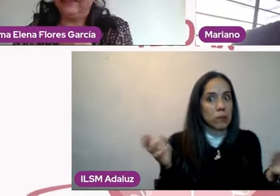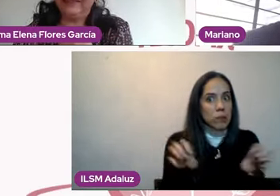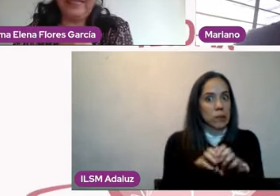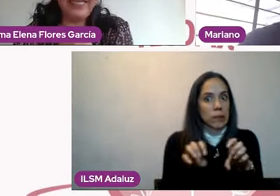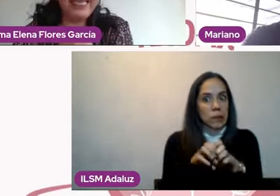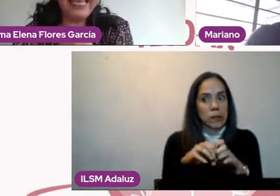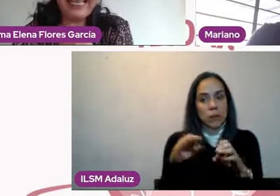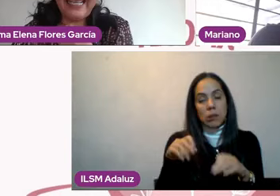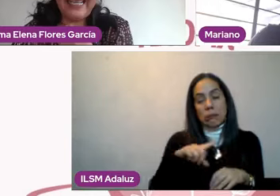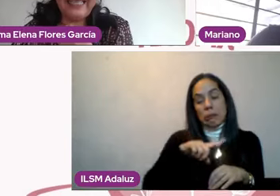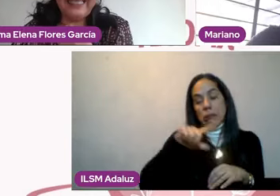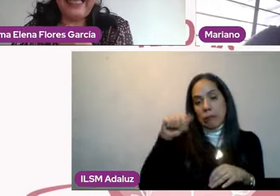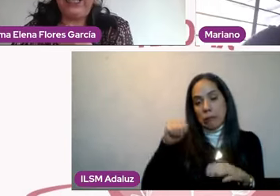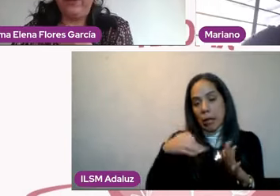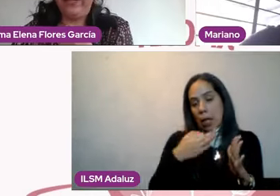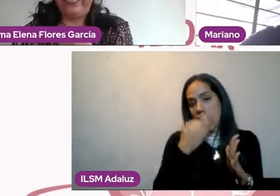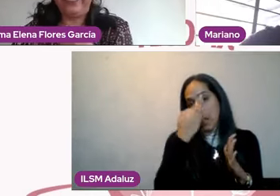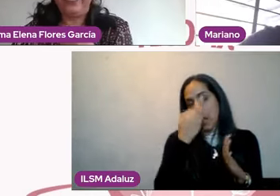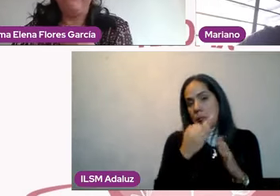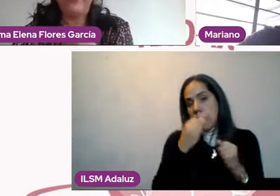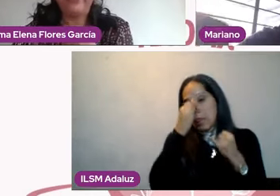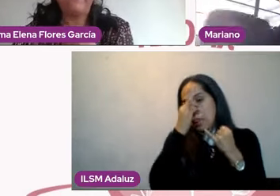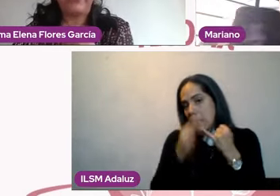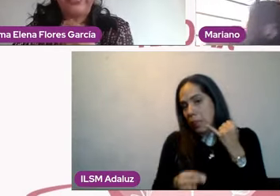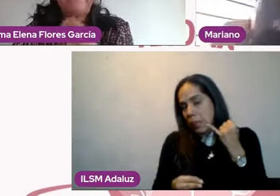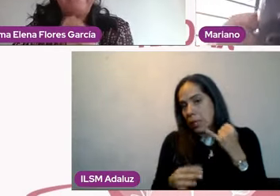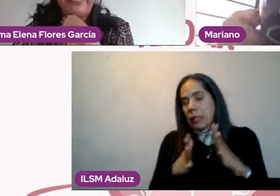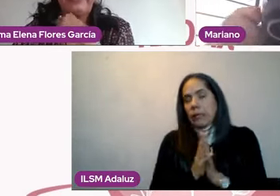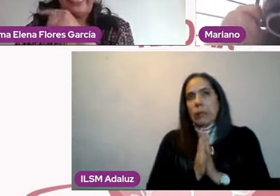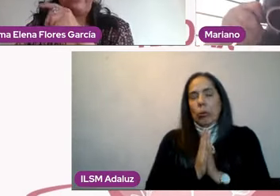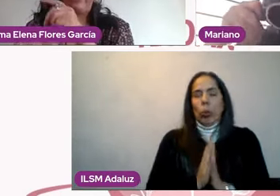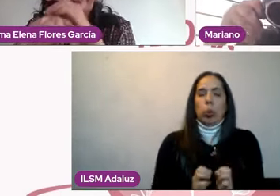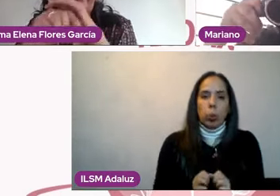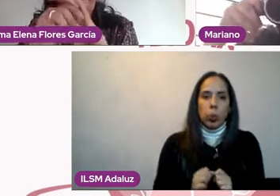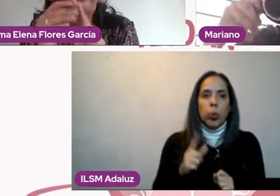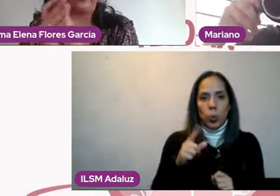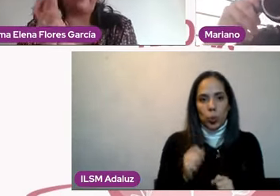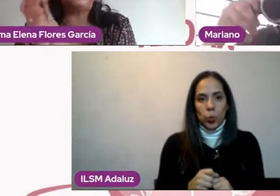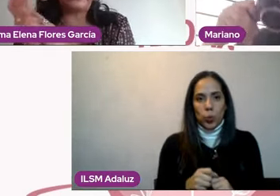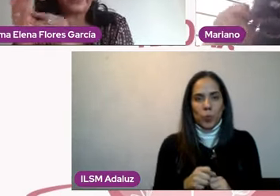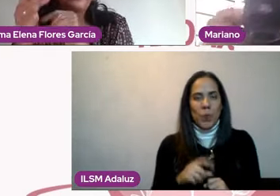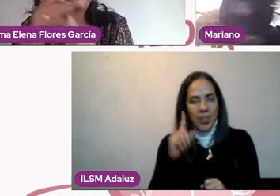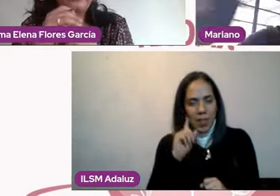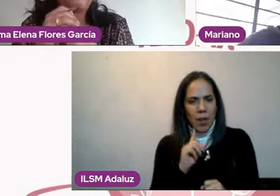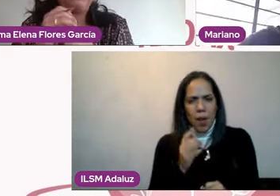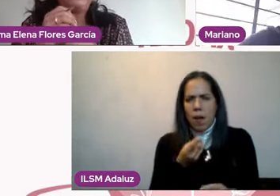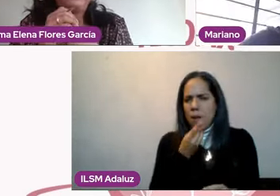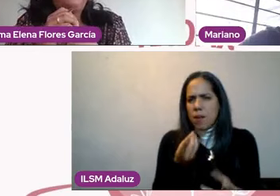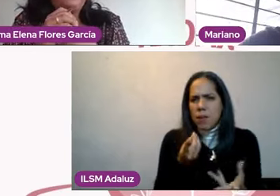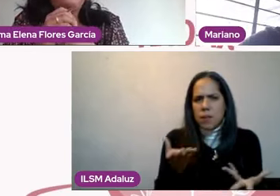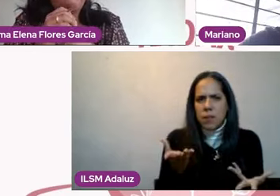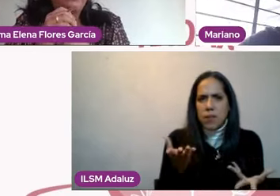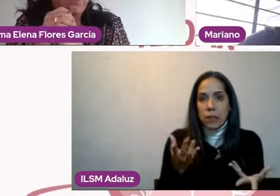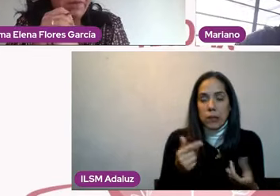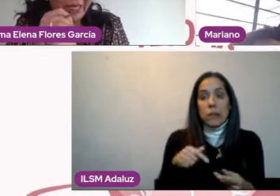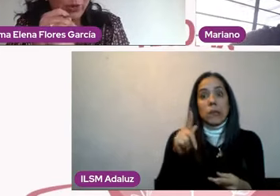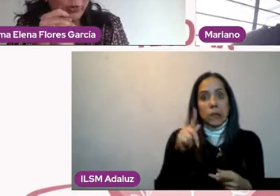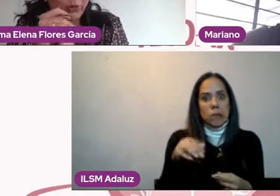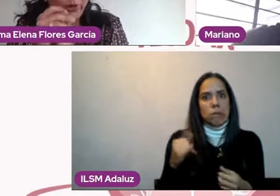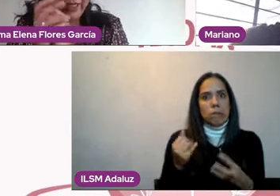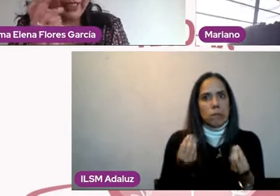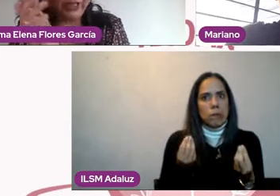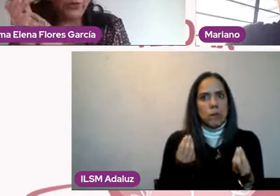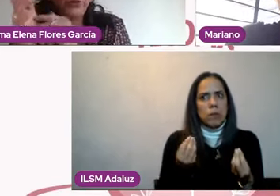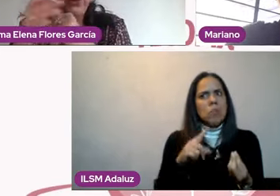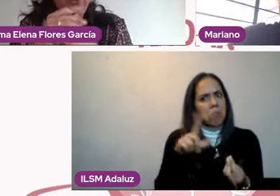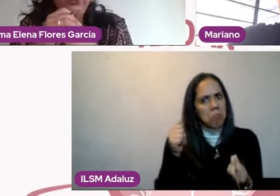normalmente. Híjole, qué fuerte, porque ahorita mencionabas que puede ser hasta por convenio,